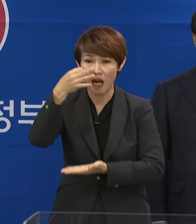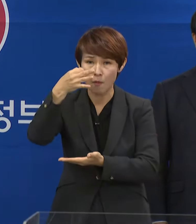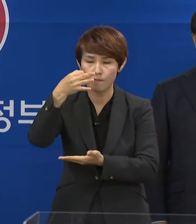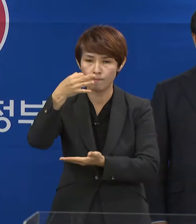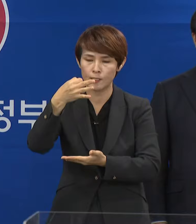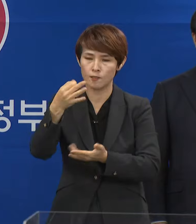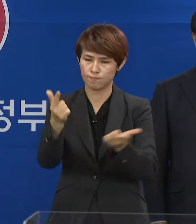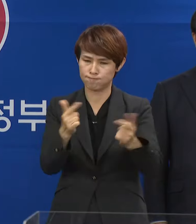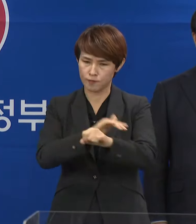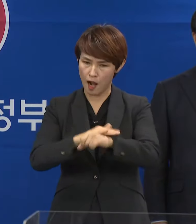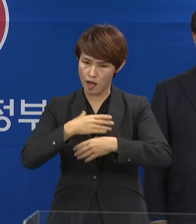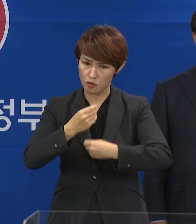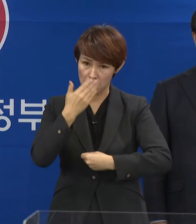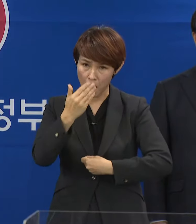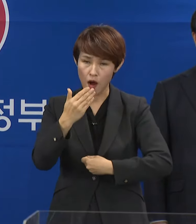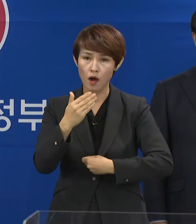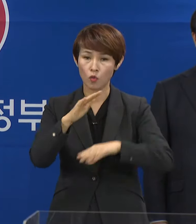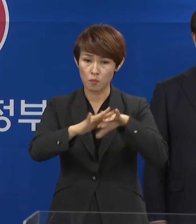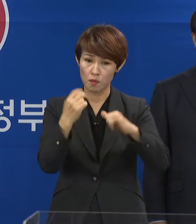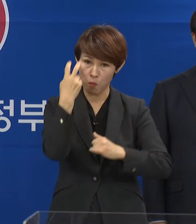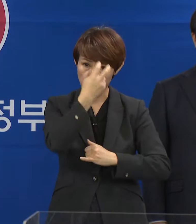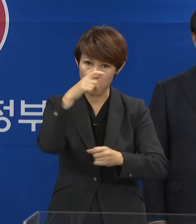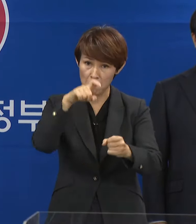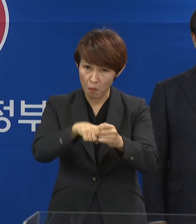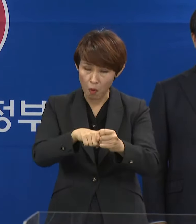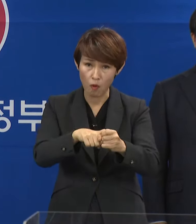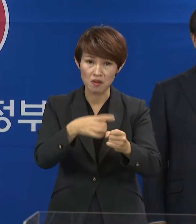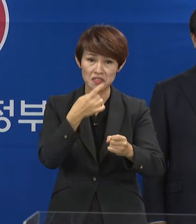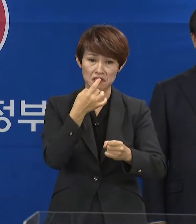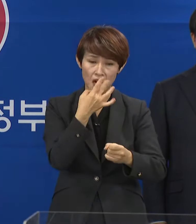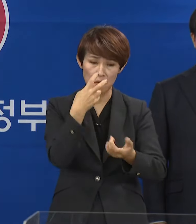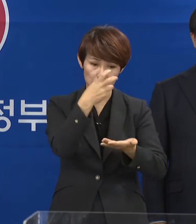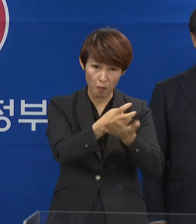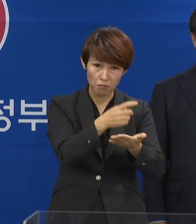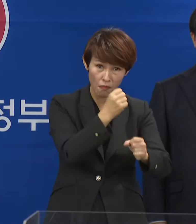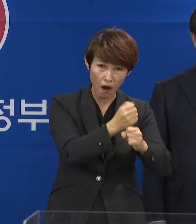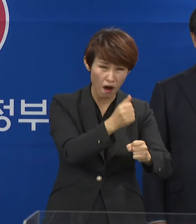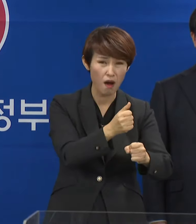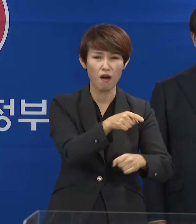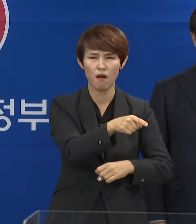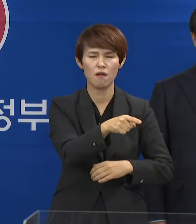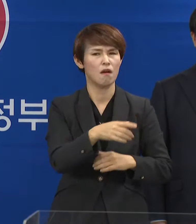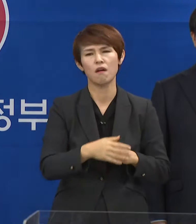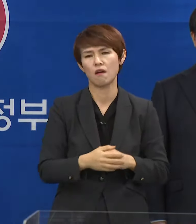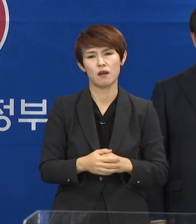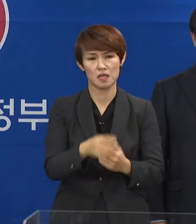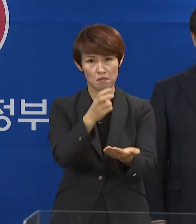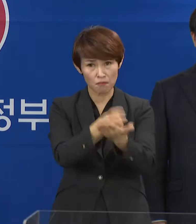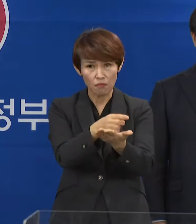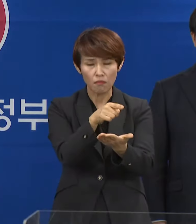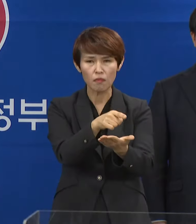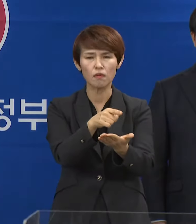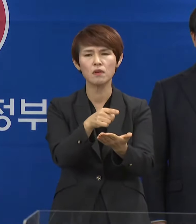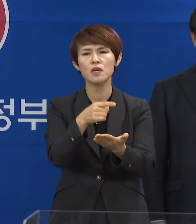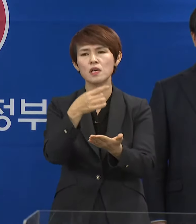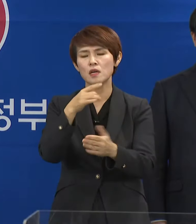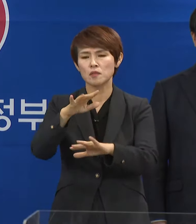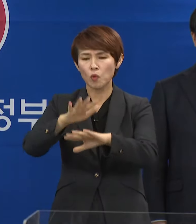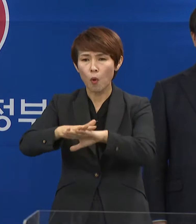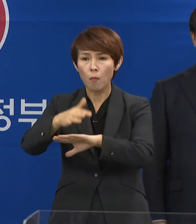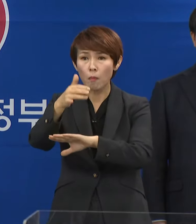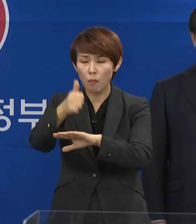가격을 안정시키고 농민을 보호하겠다는 명분과는 달리 개정안은 더더욱 우리 농업을